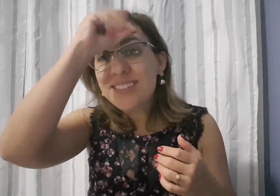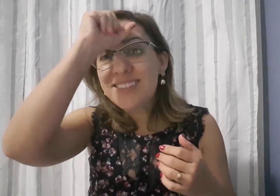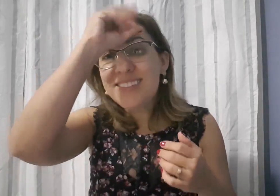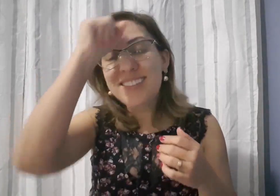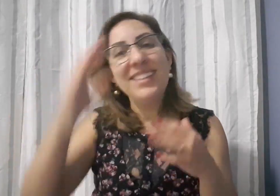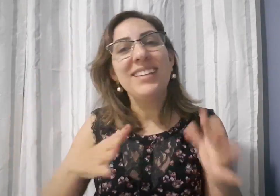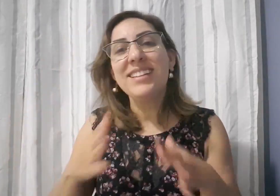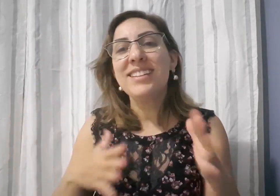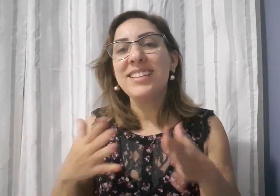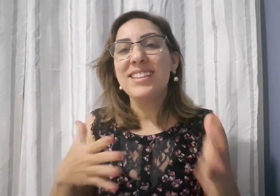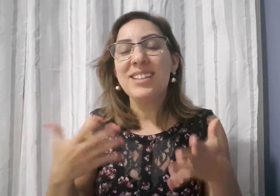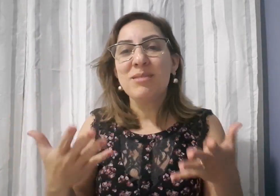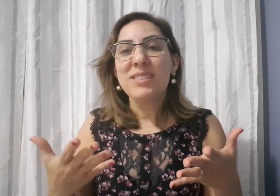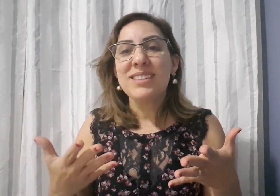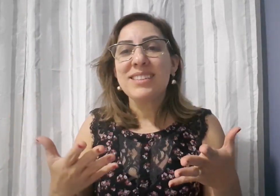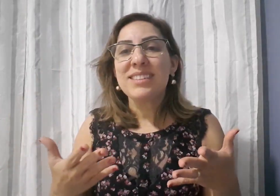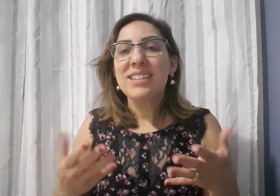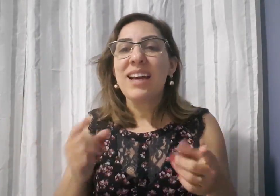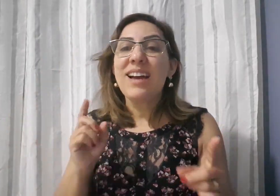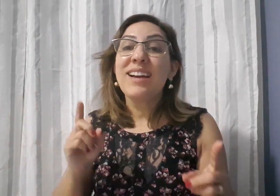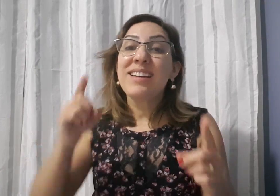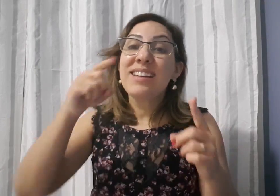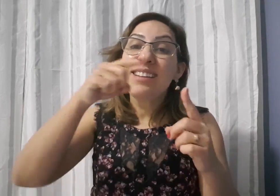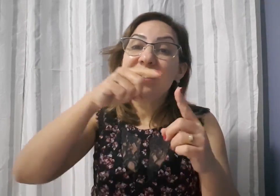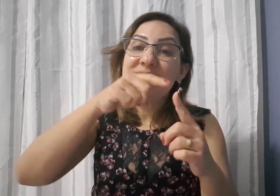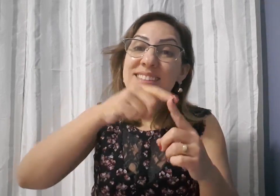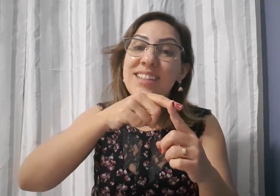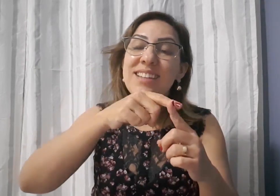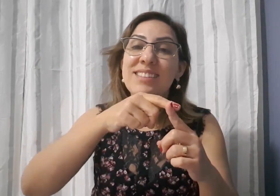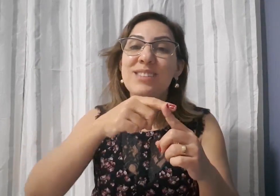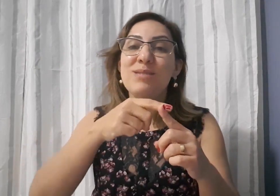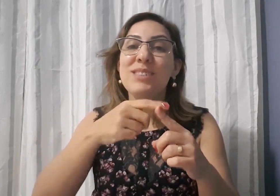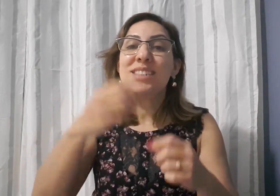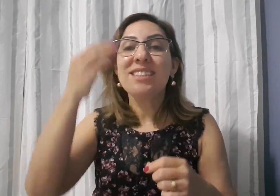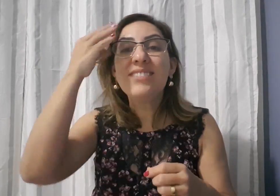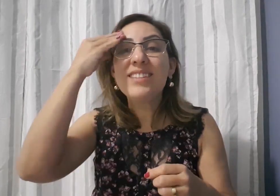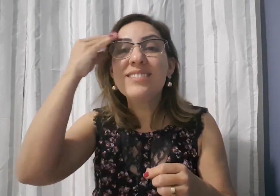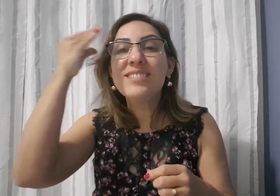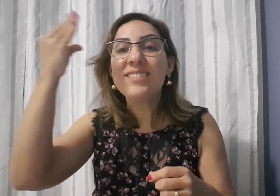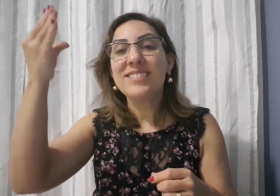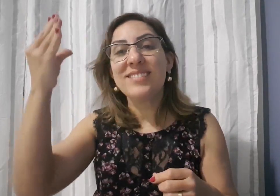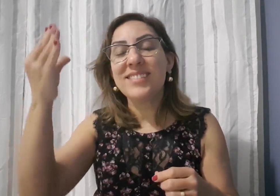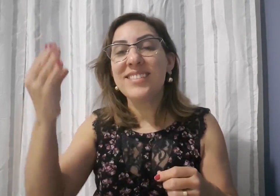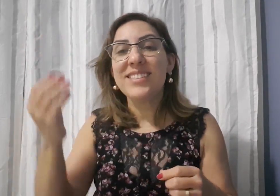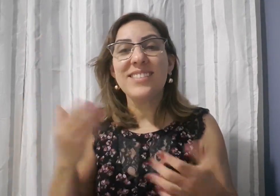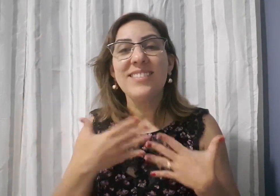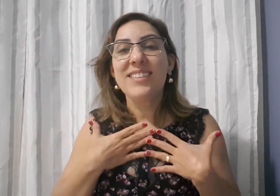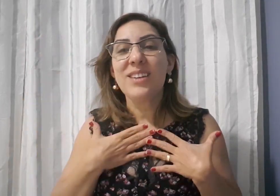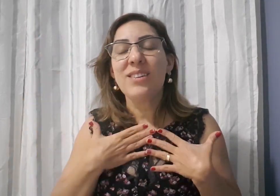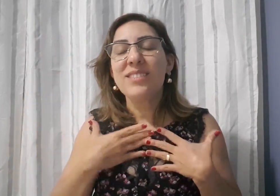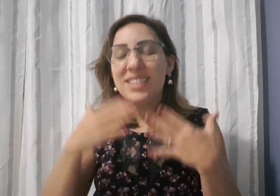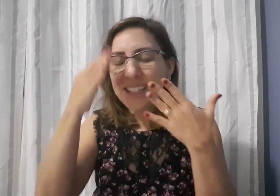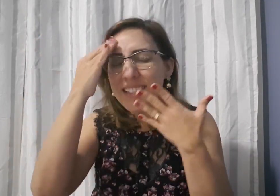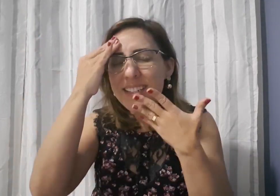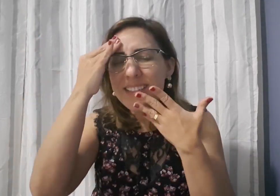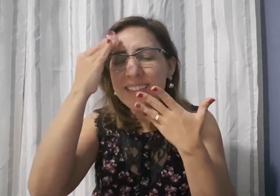Por me orientar E hoje eu consegui o meu objetivo de me tornar fluente em Libras Muito obrigada